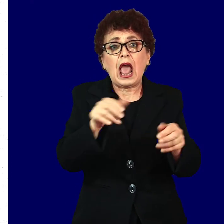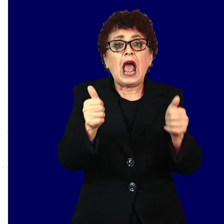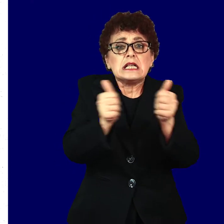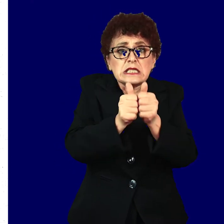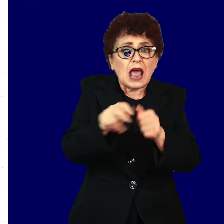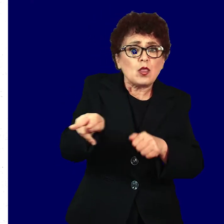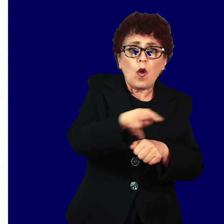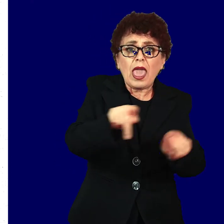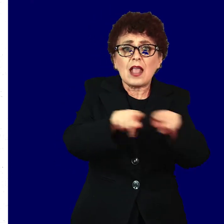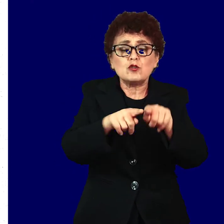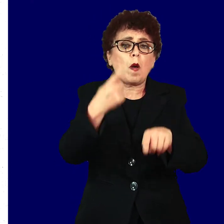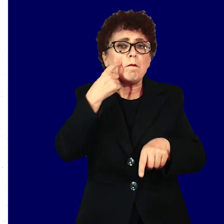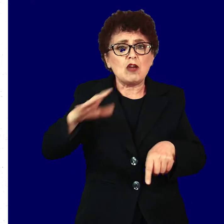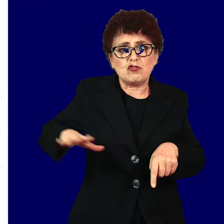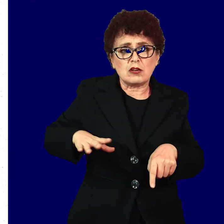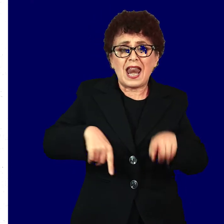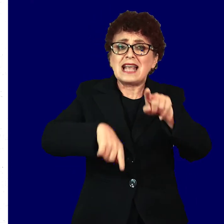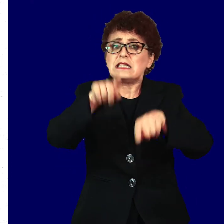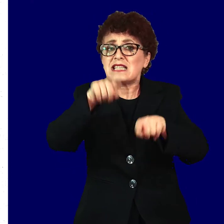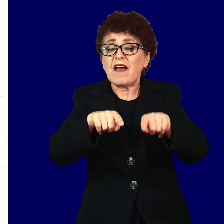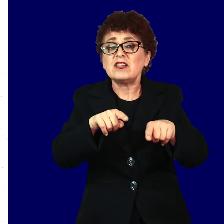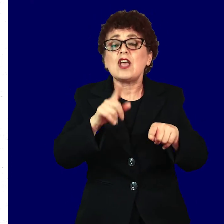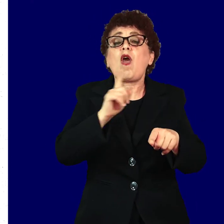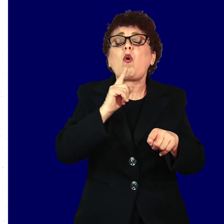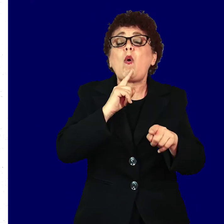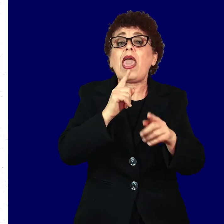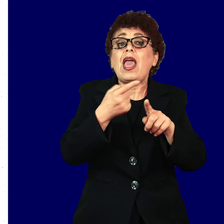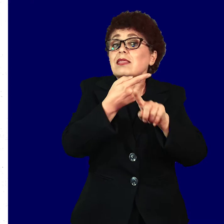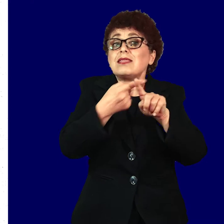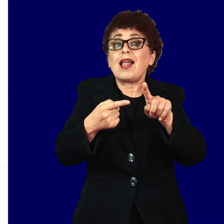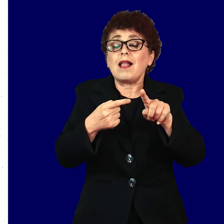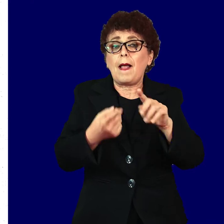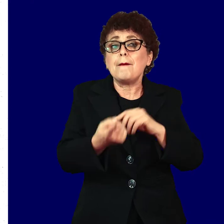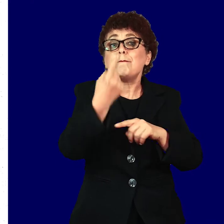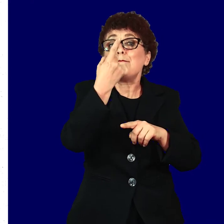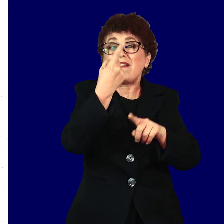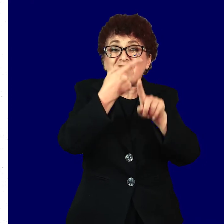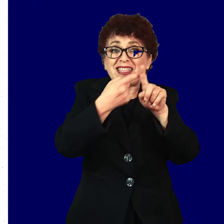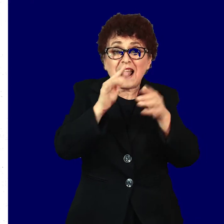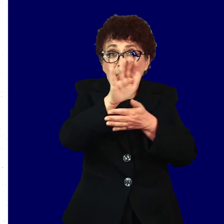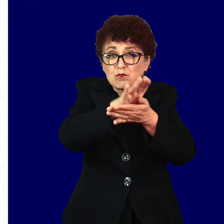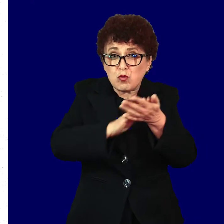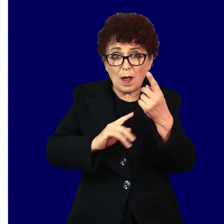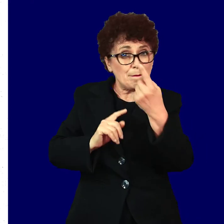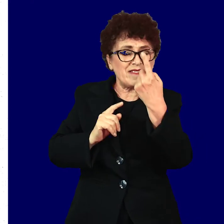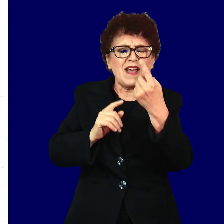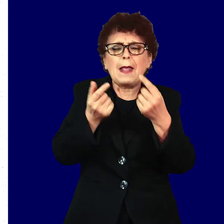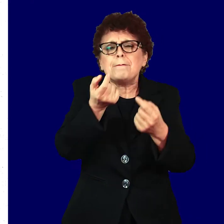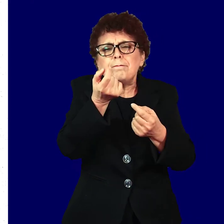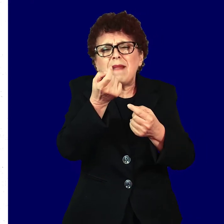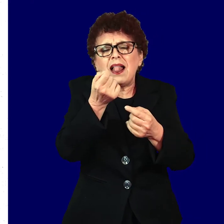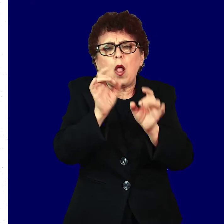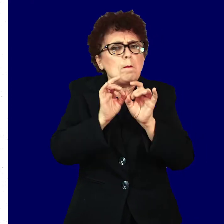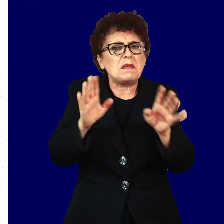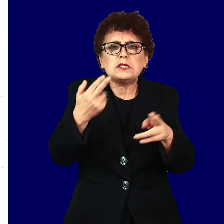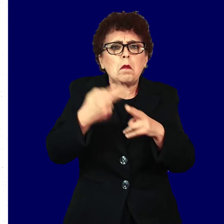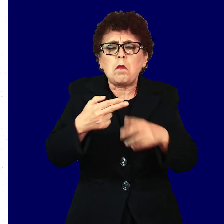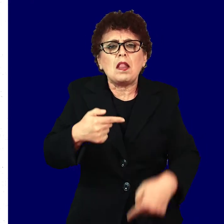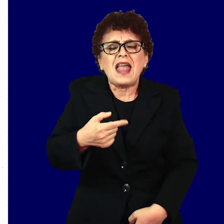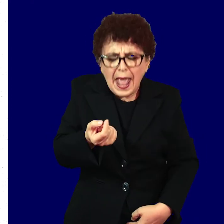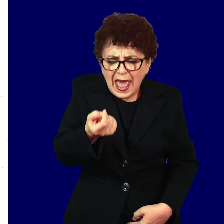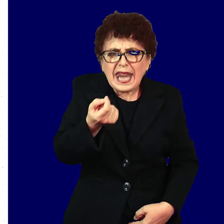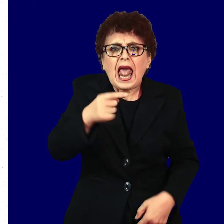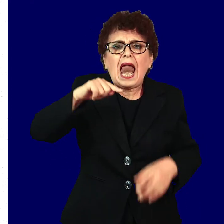мажите и кај жените и зависат од фазата на инфекцијата. Прва фаза – мала безболна раничка или